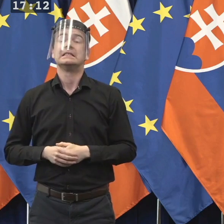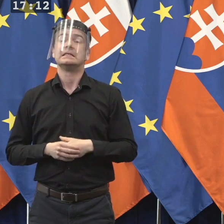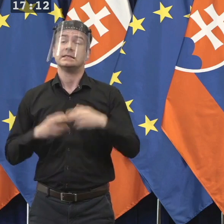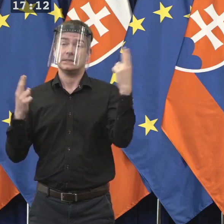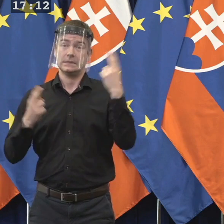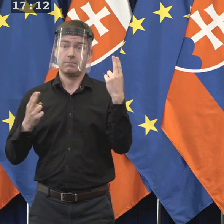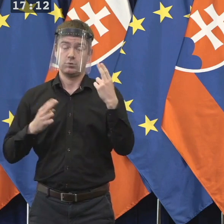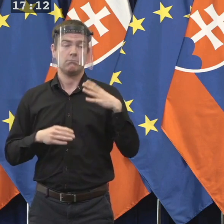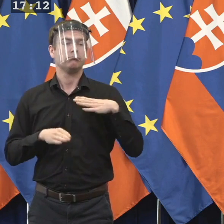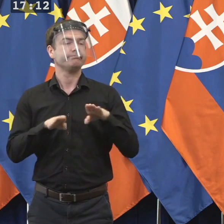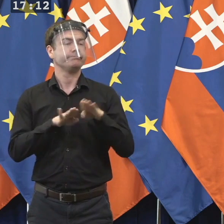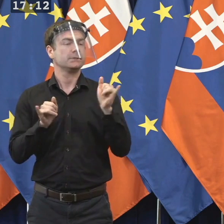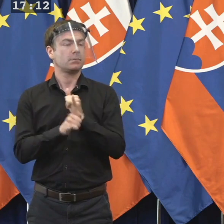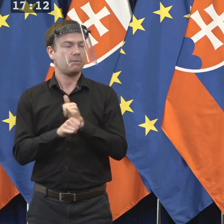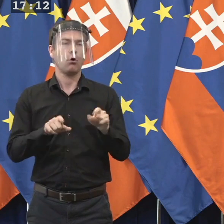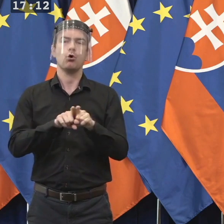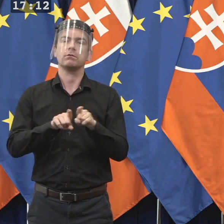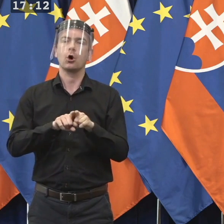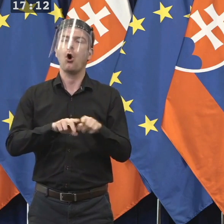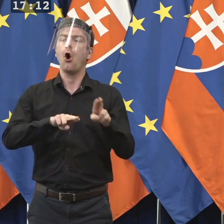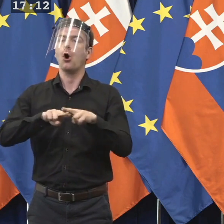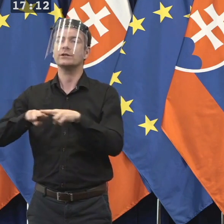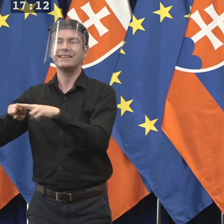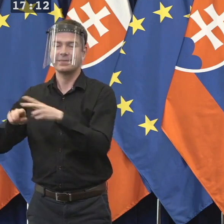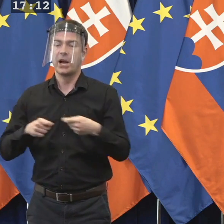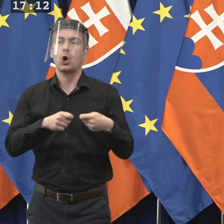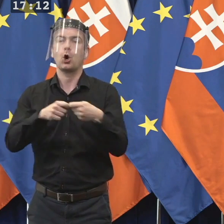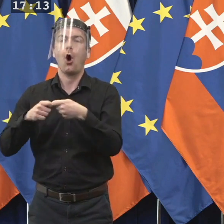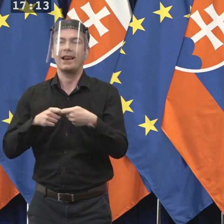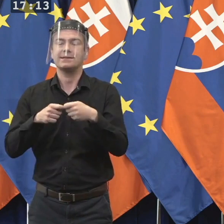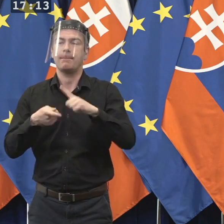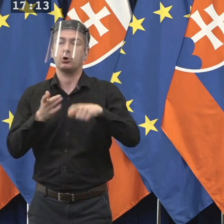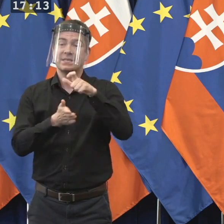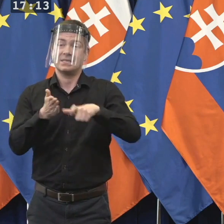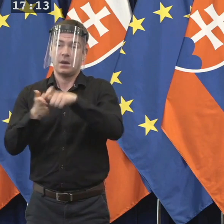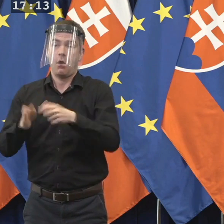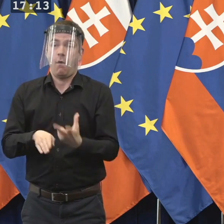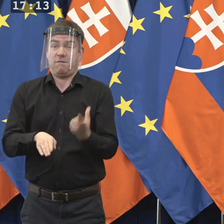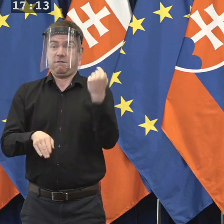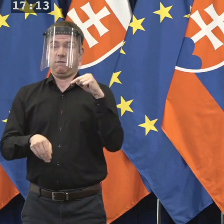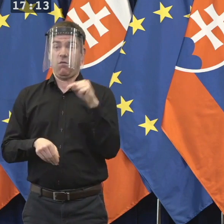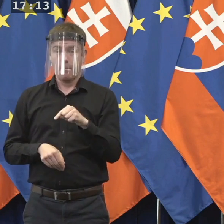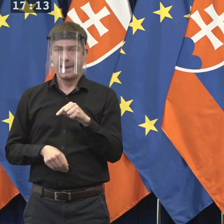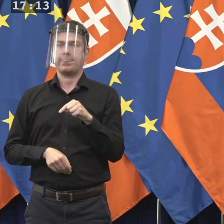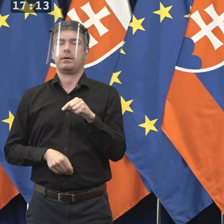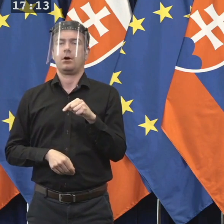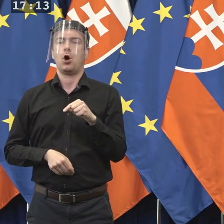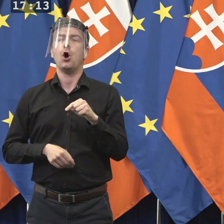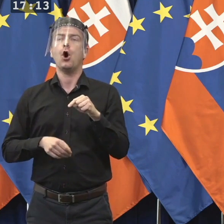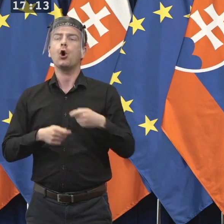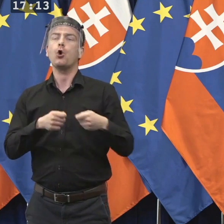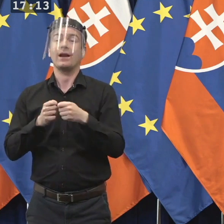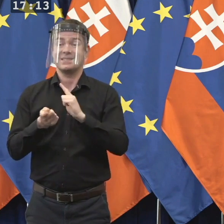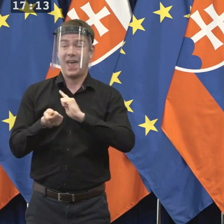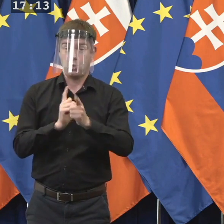spravodlivosti, aj všetky koaličné strany, úplne rovnako ako hnutie sme rodina vopred, predtým ako sme aj uzavreli koaličnú dohodu, aj